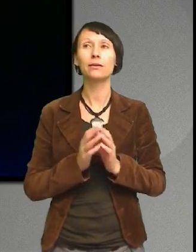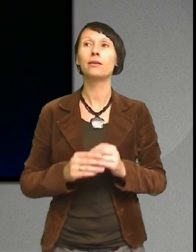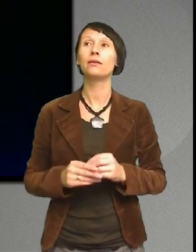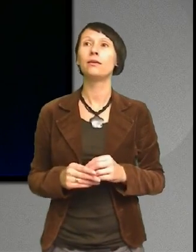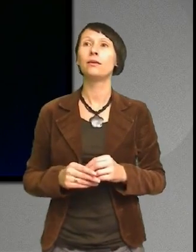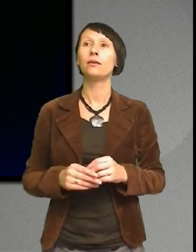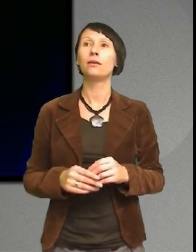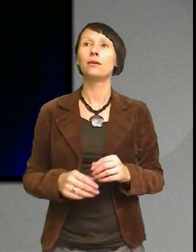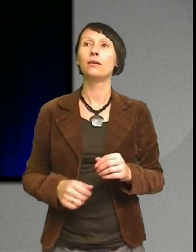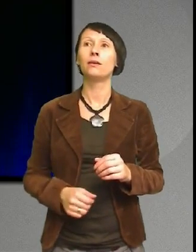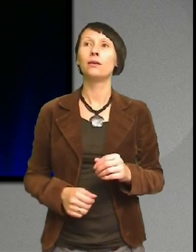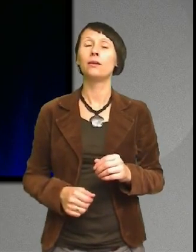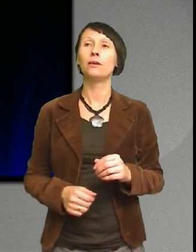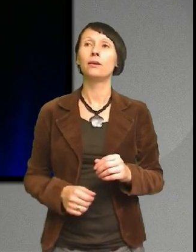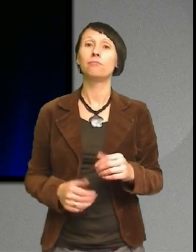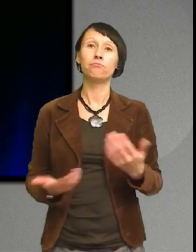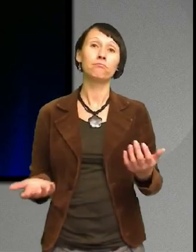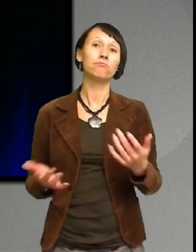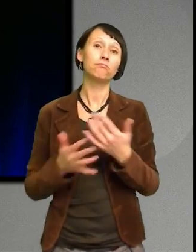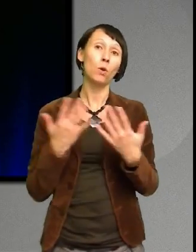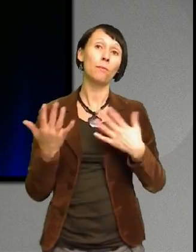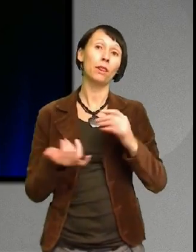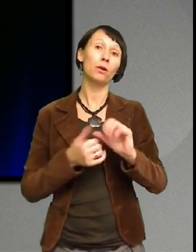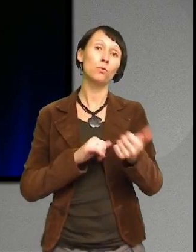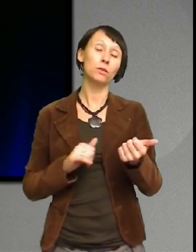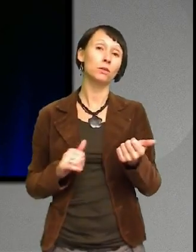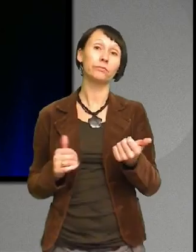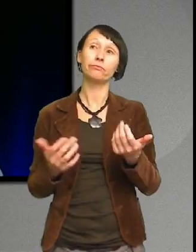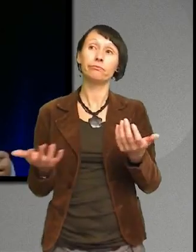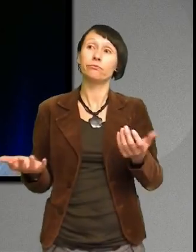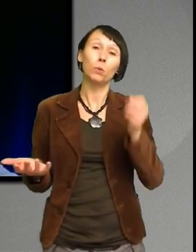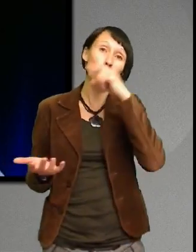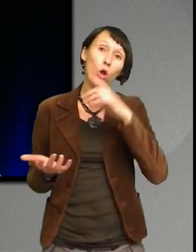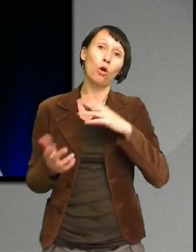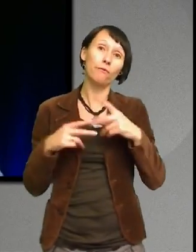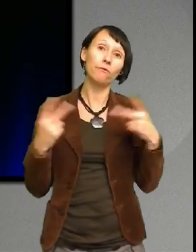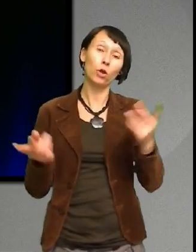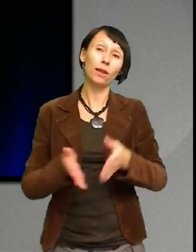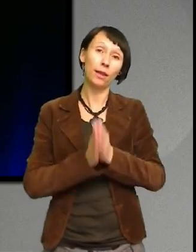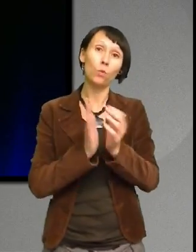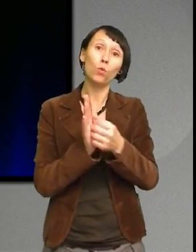Och jag har kompisar som inte kunnat ha en vanlig helg på grund av just det här barnfattigdomet. I Sverige 2011.